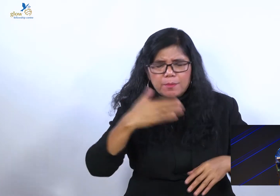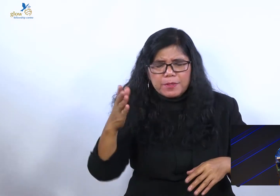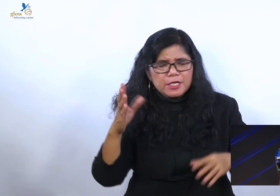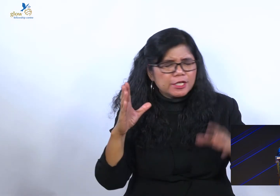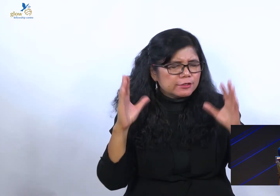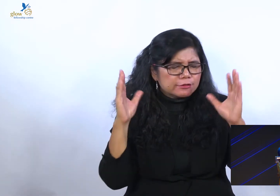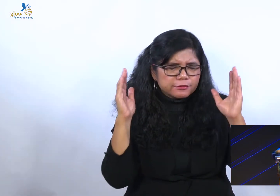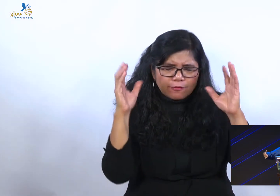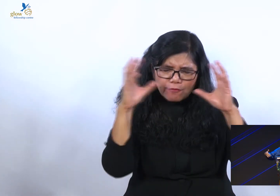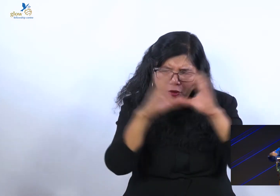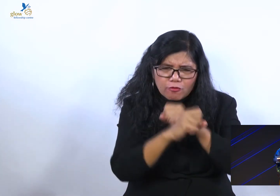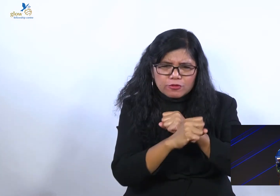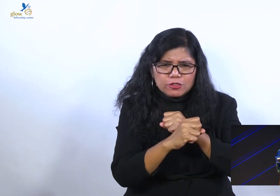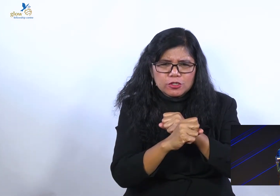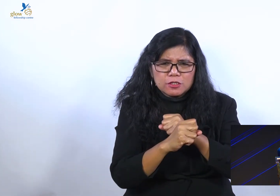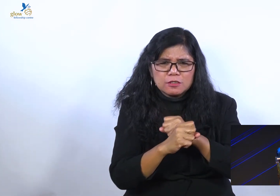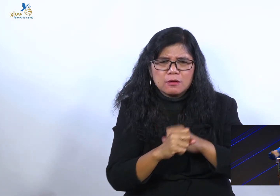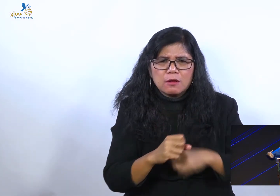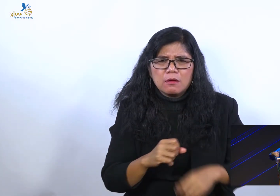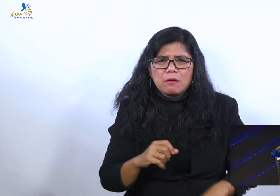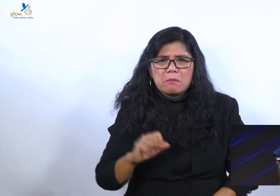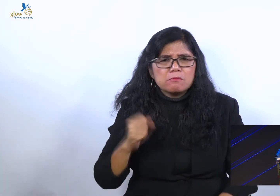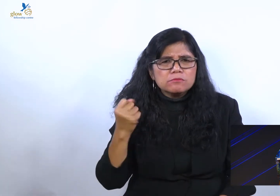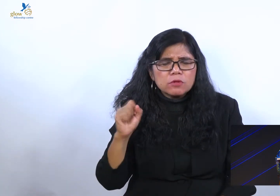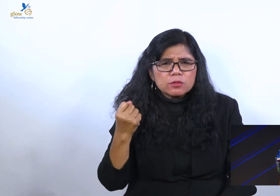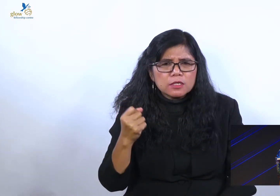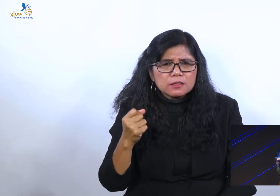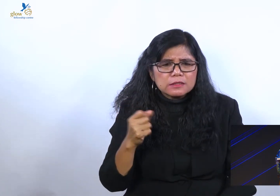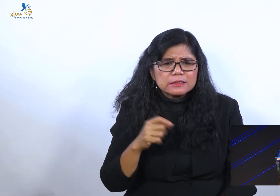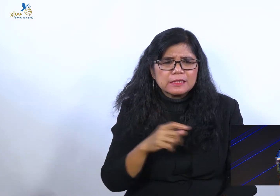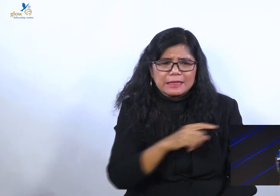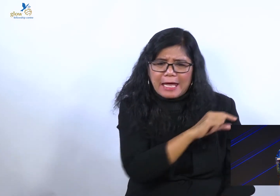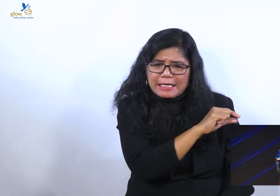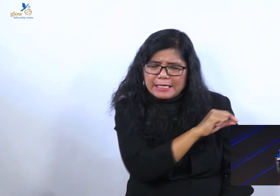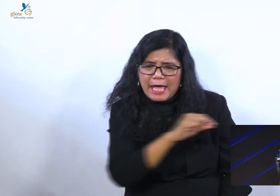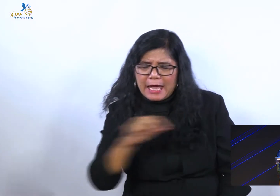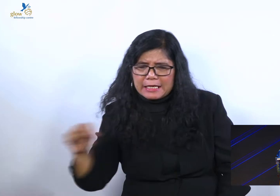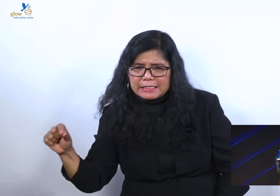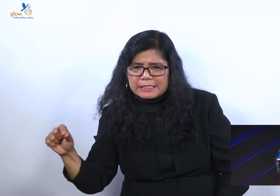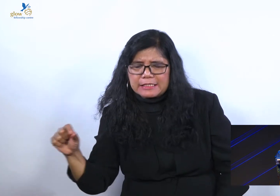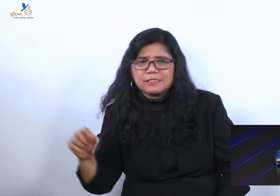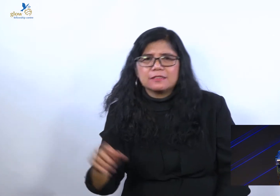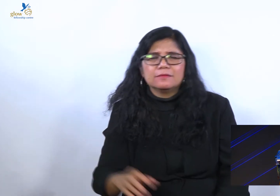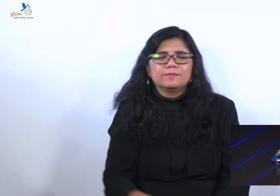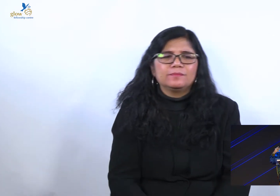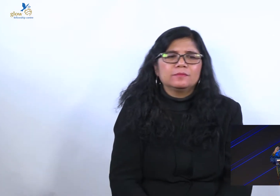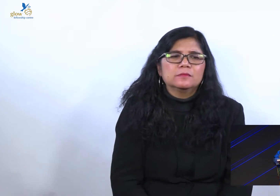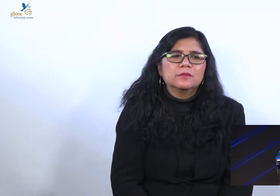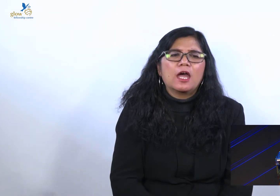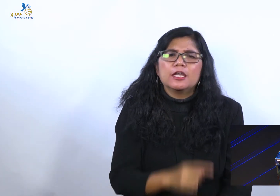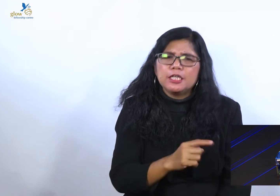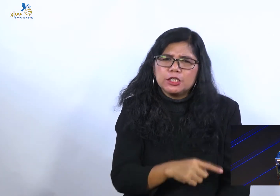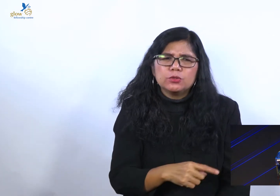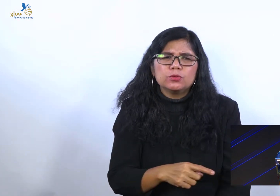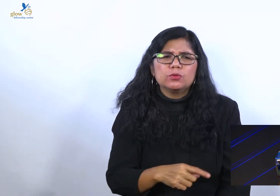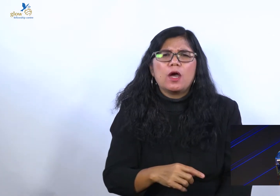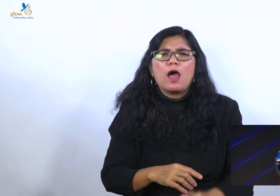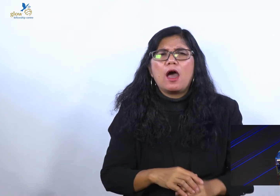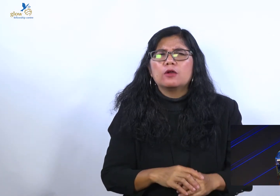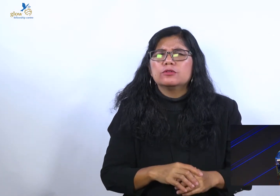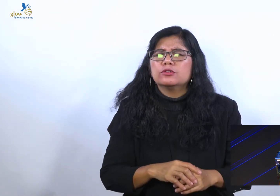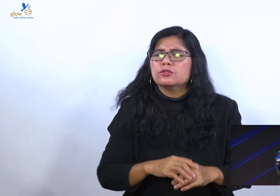Masih ga bisa. Baru kita tarik garis. Jelas ga? Dan ini semua kita harus luas.